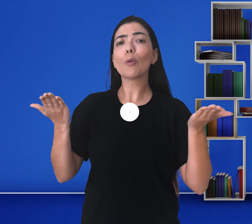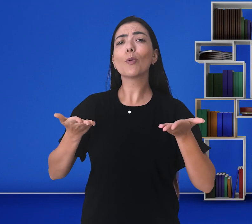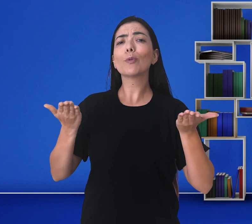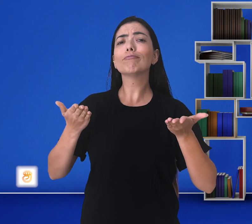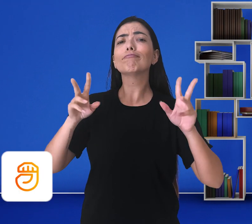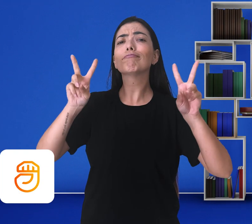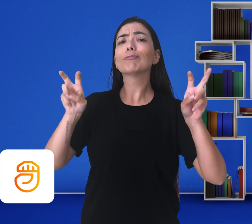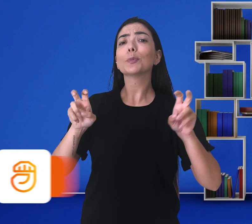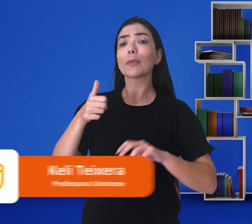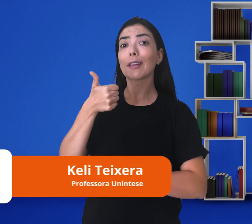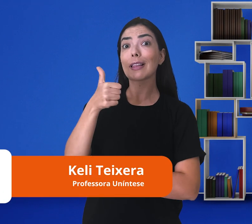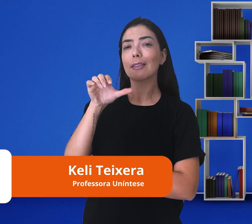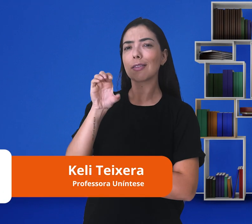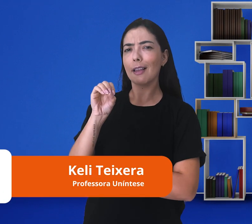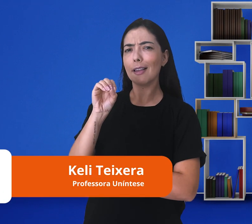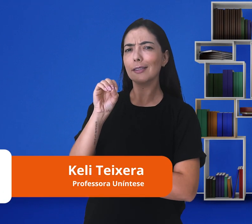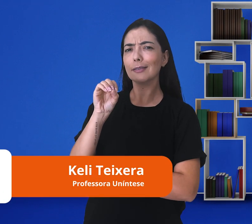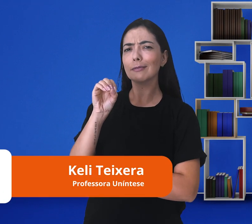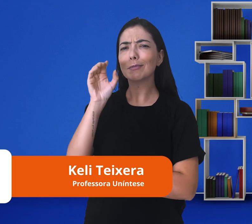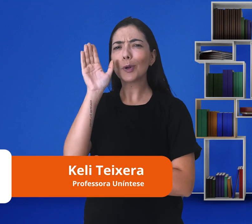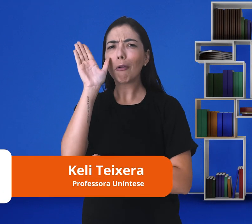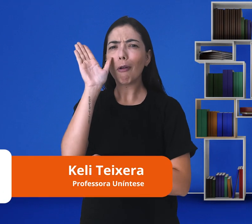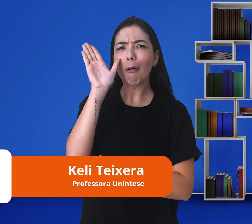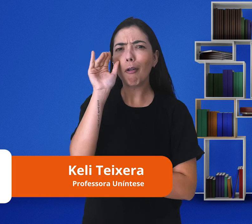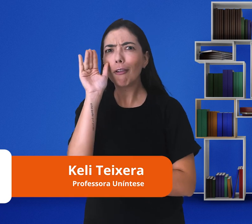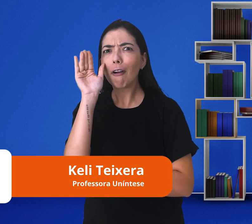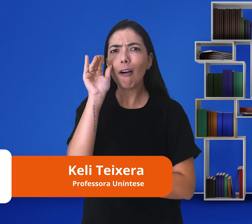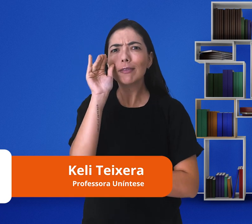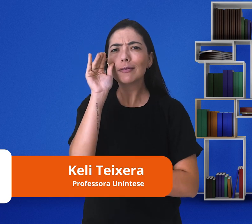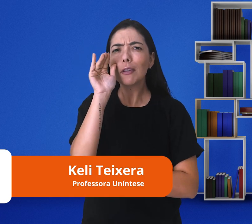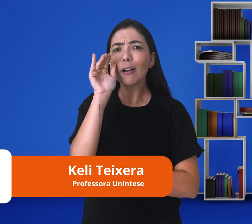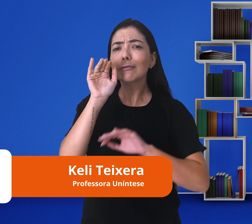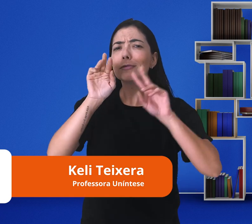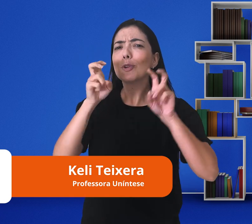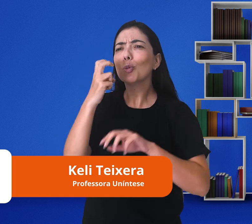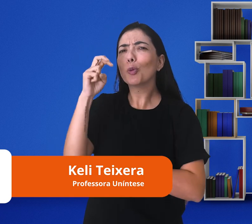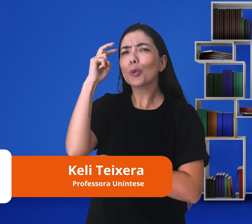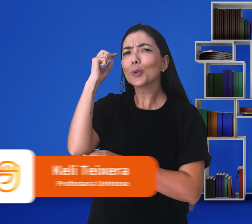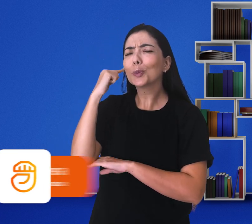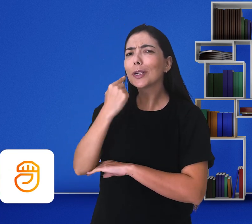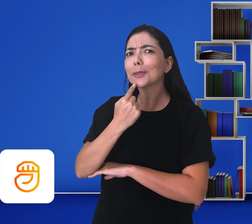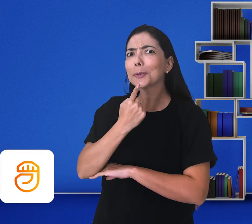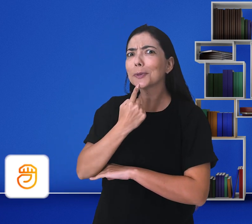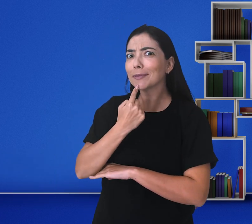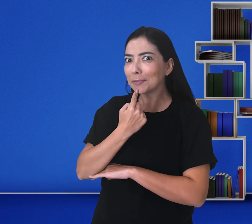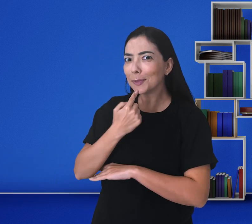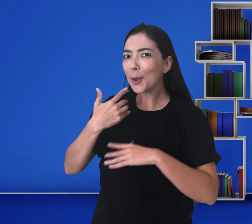Vamos lá! 10 curiosidades sobre a cultura surda. Vamos ver!